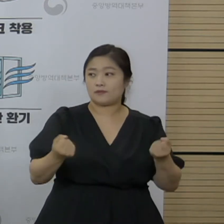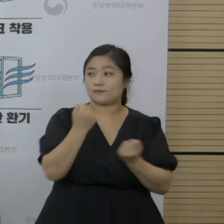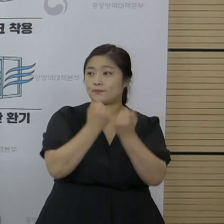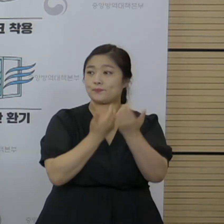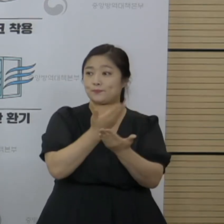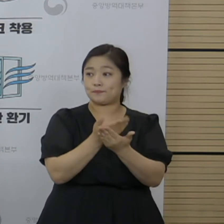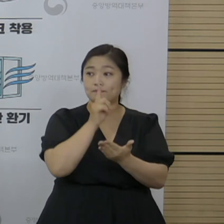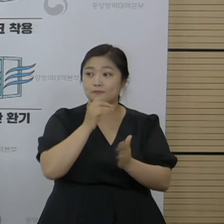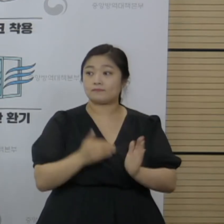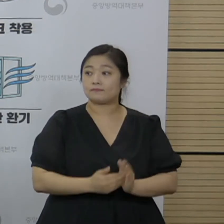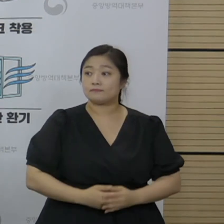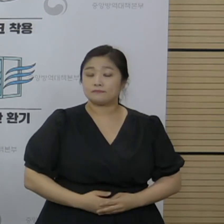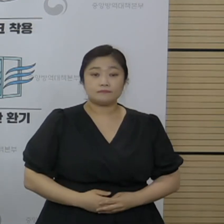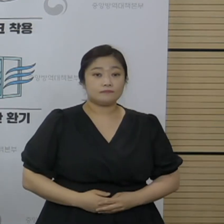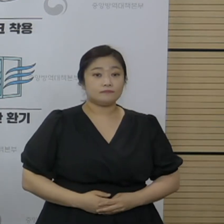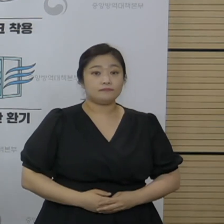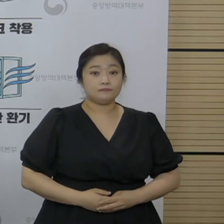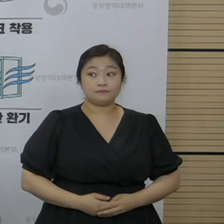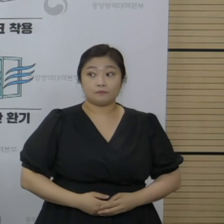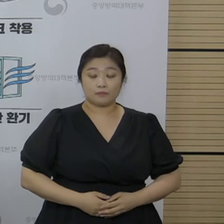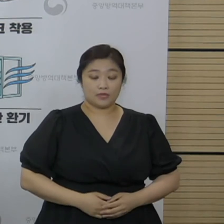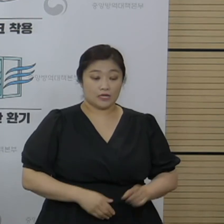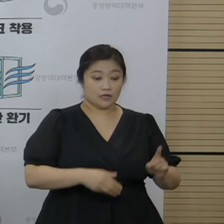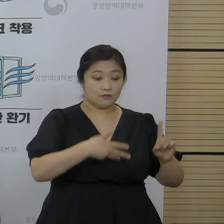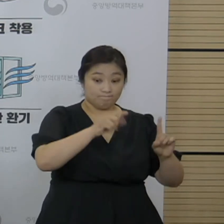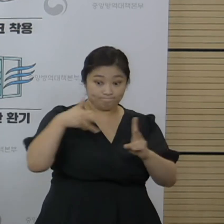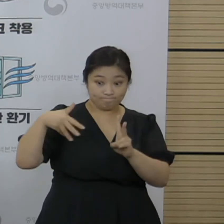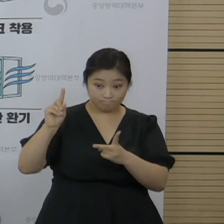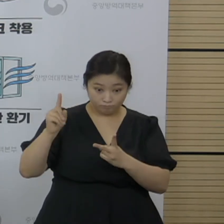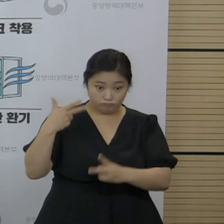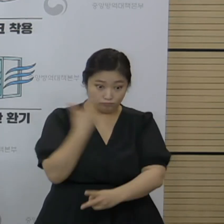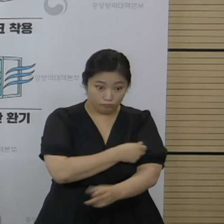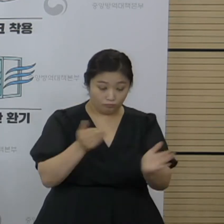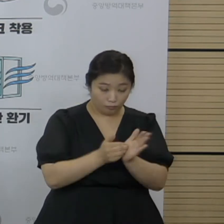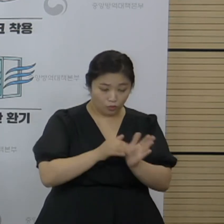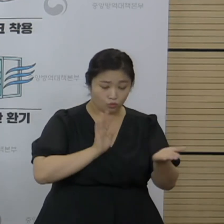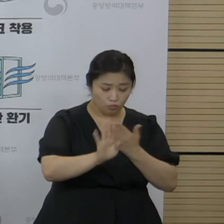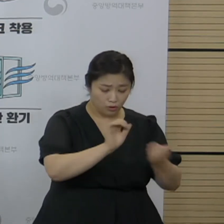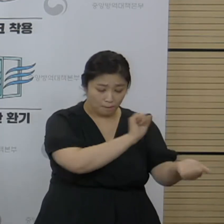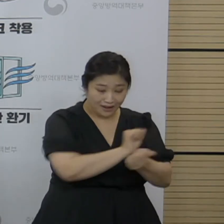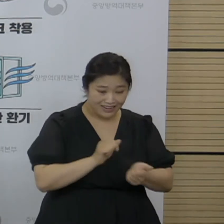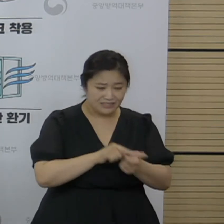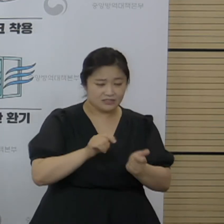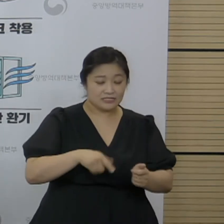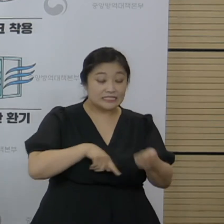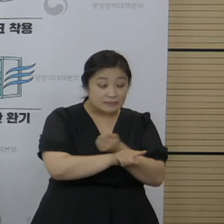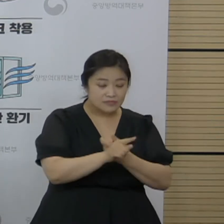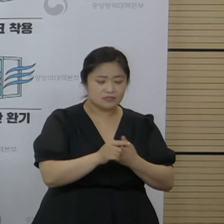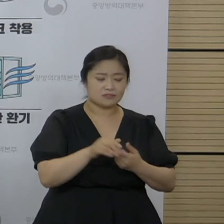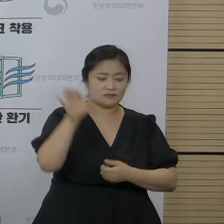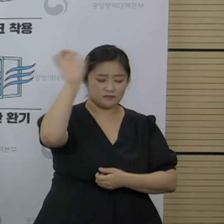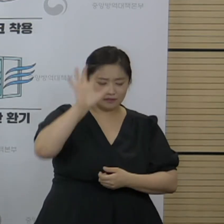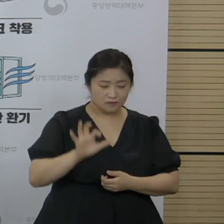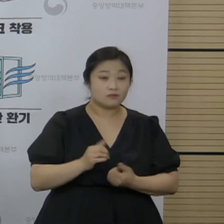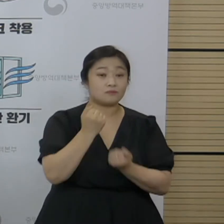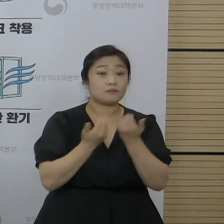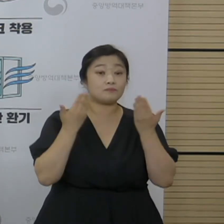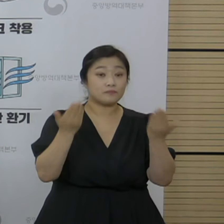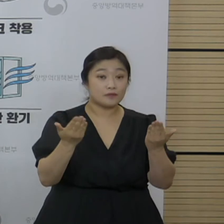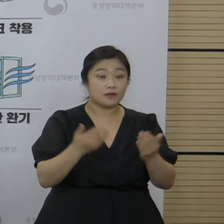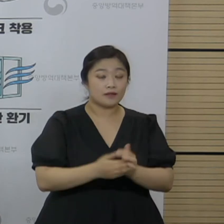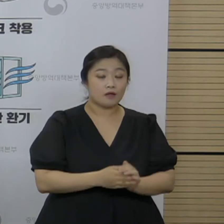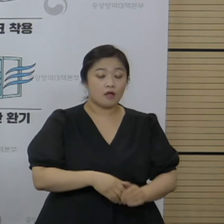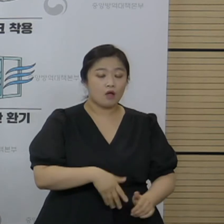설명해 달라고 했습니다. 네 돌파 감염의 사례 정의는 여러 차례 설명드린 바 있습니다. 권장